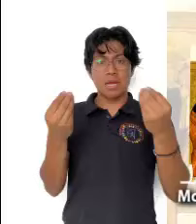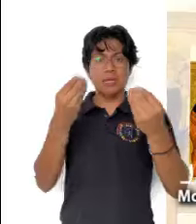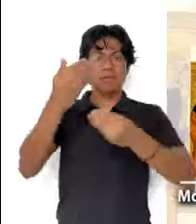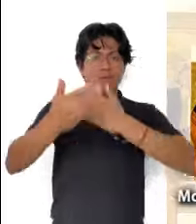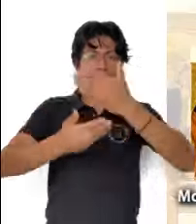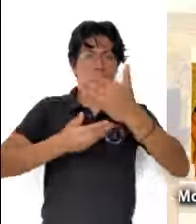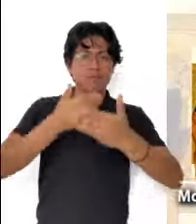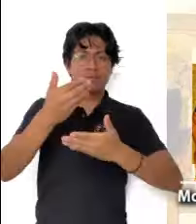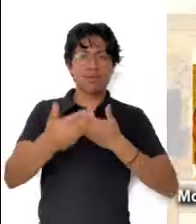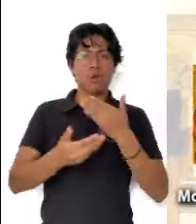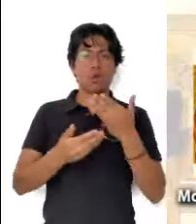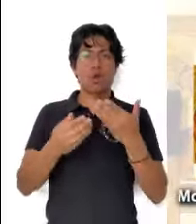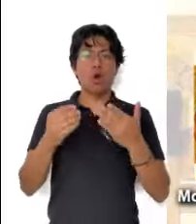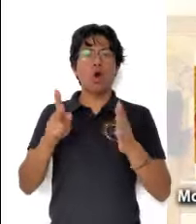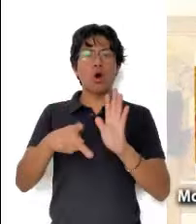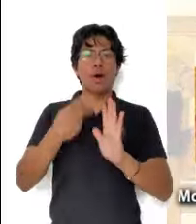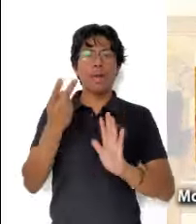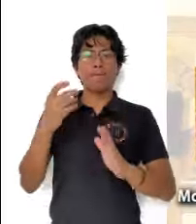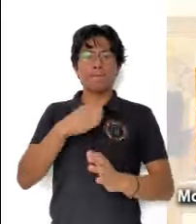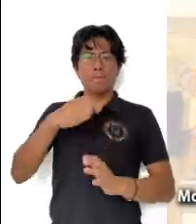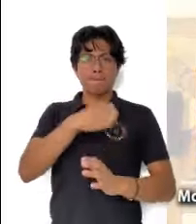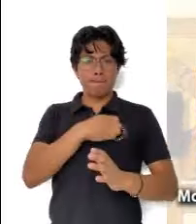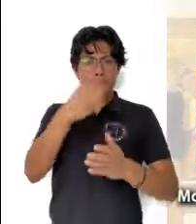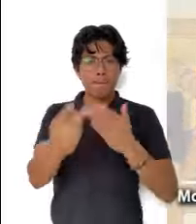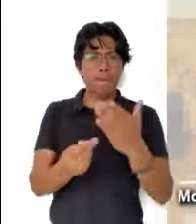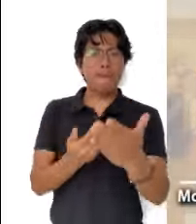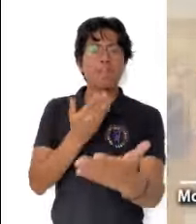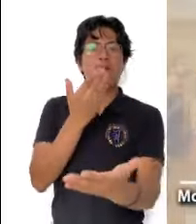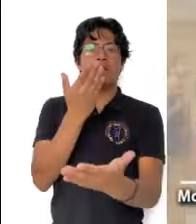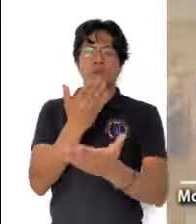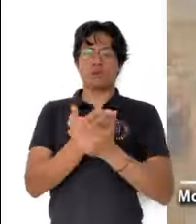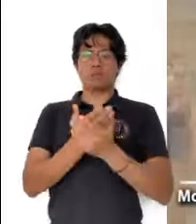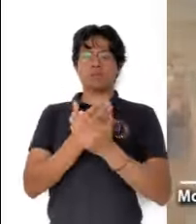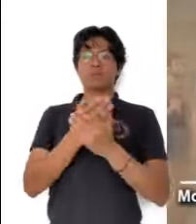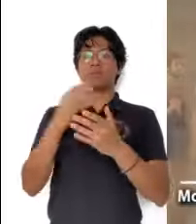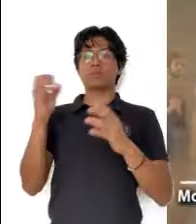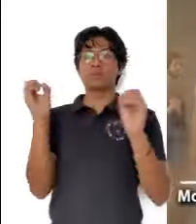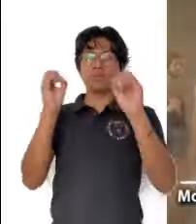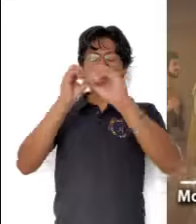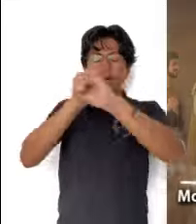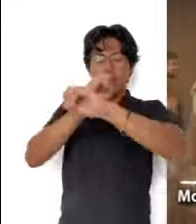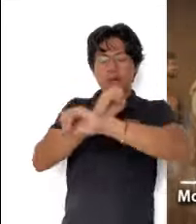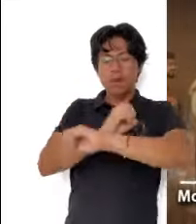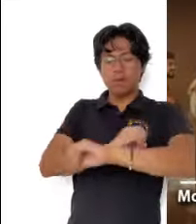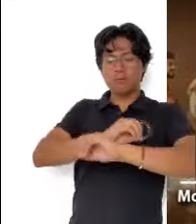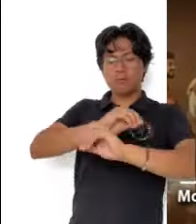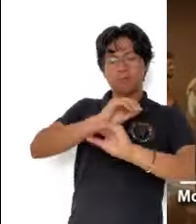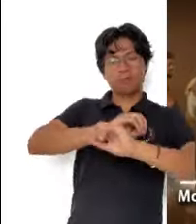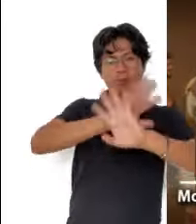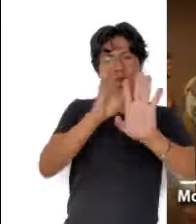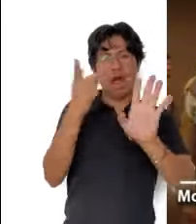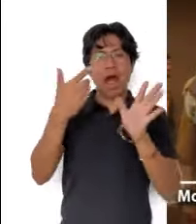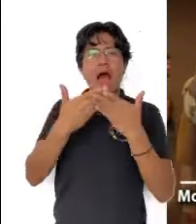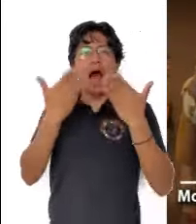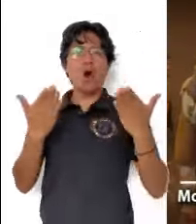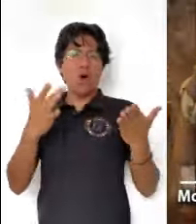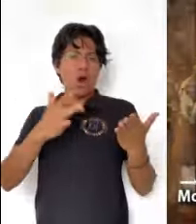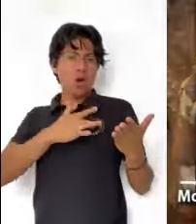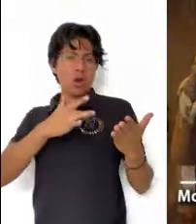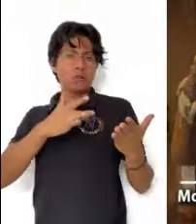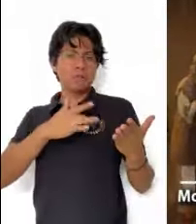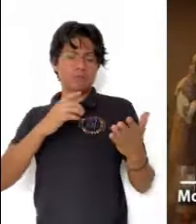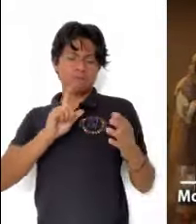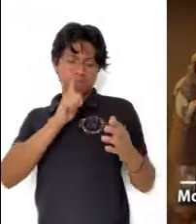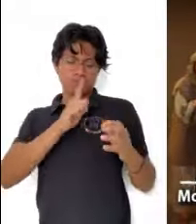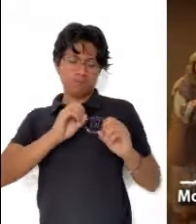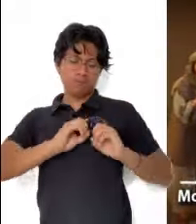partido y compartido les ha devuelto la esperanza y los ha hecho regresar en la oscuridad, pero con el corazón